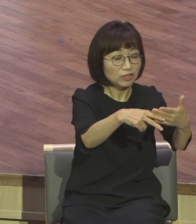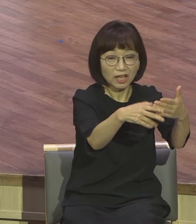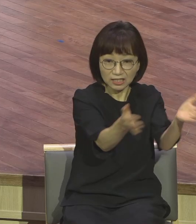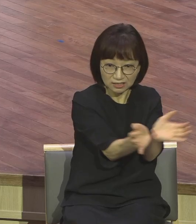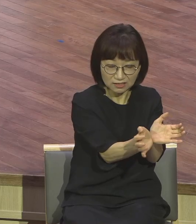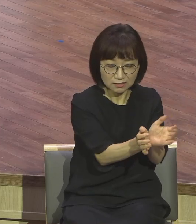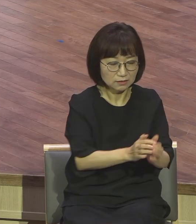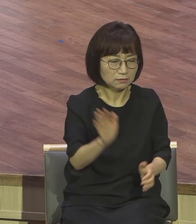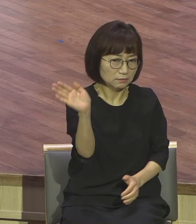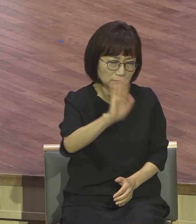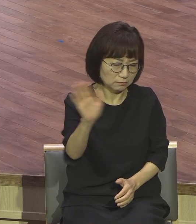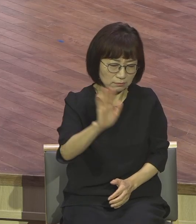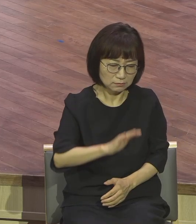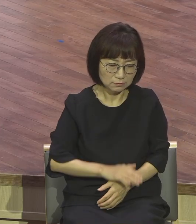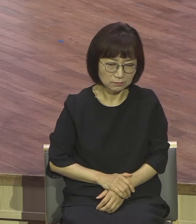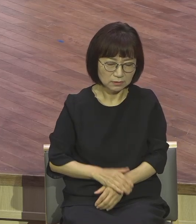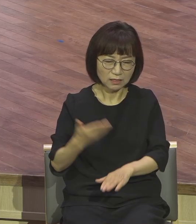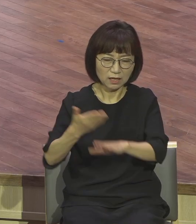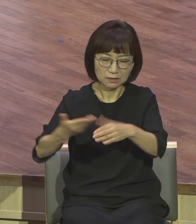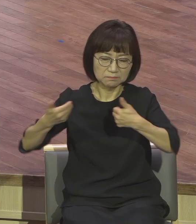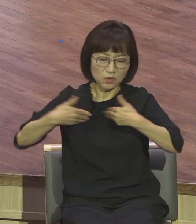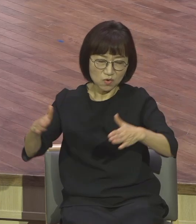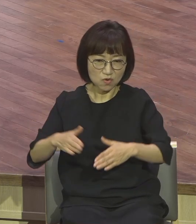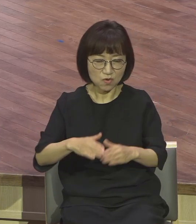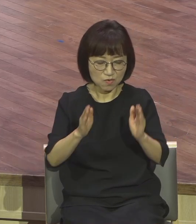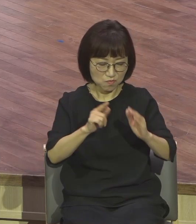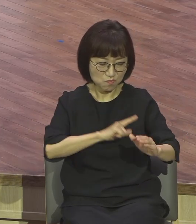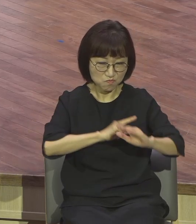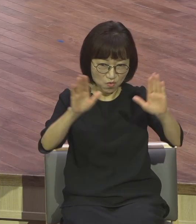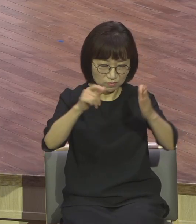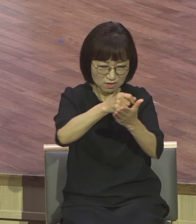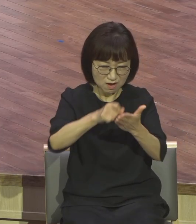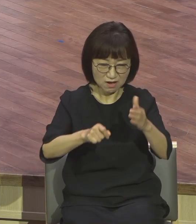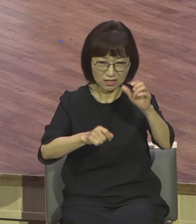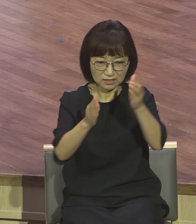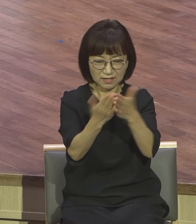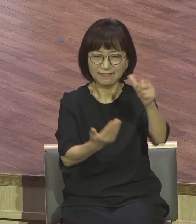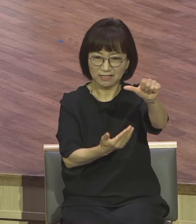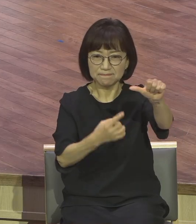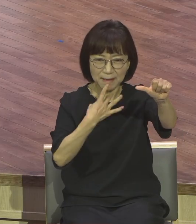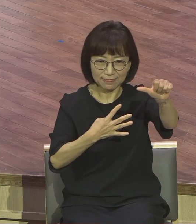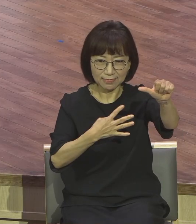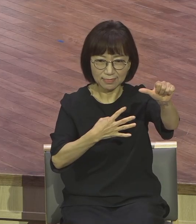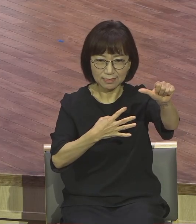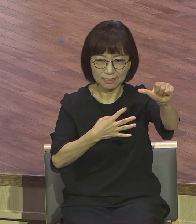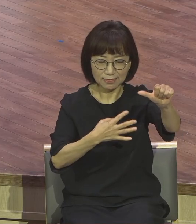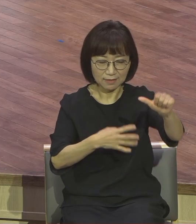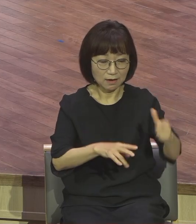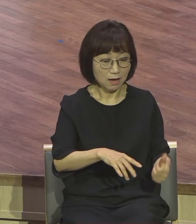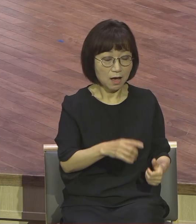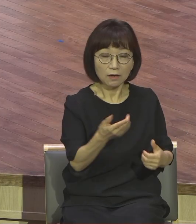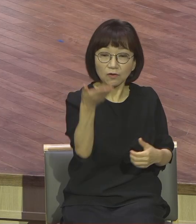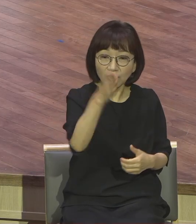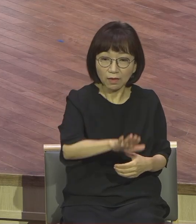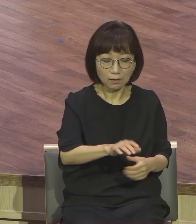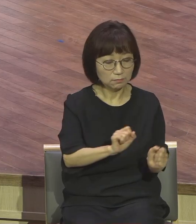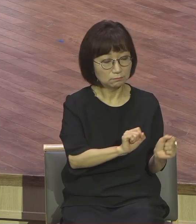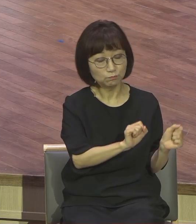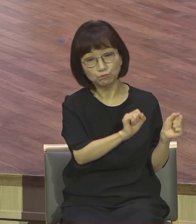모세오경만을 그렇게 율법으로 인정했습니다. 특별히 이 사두개파는 부활, 부활,